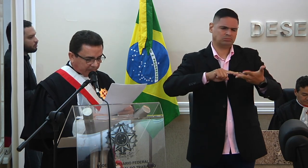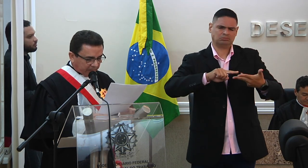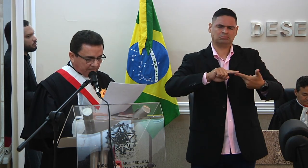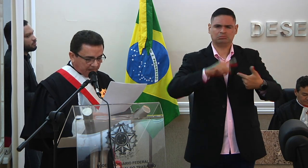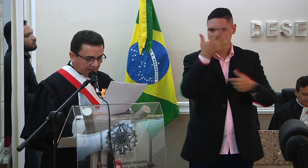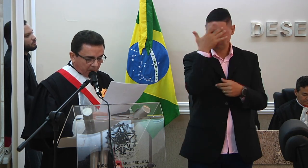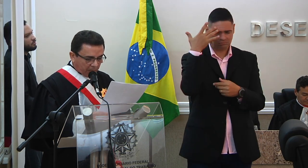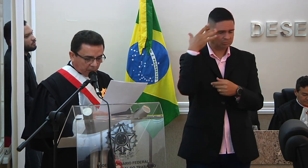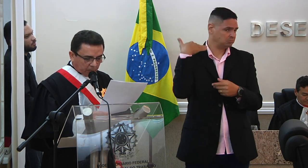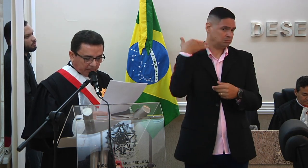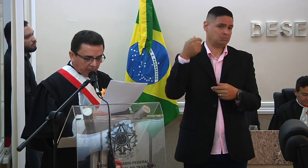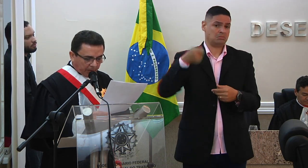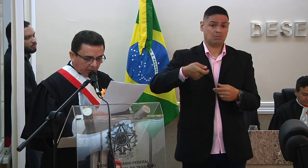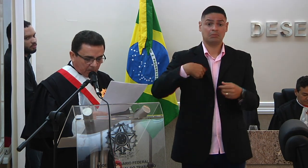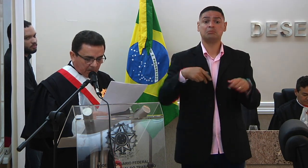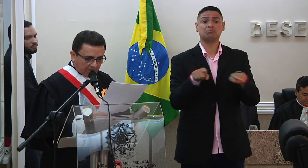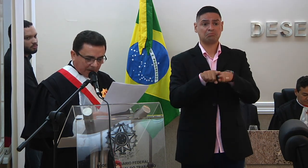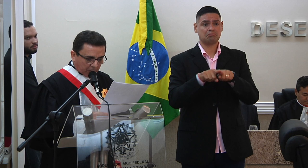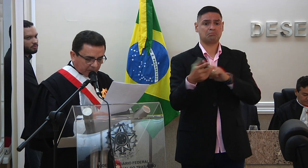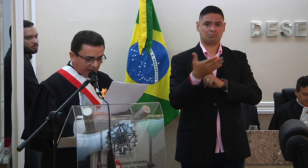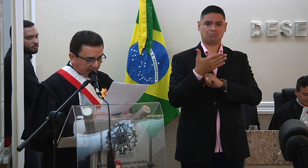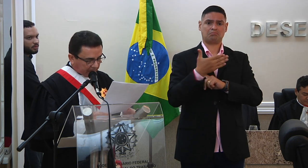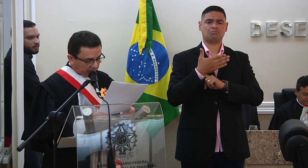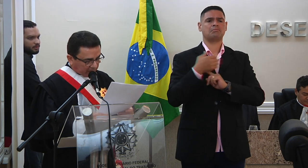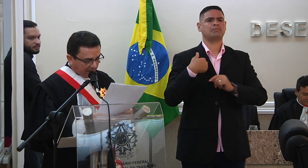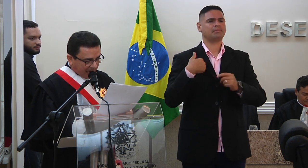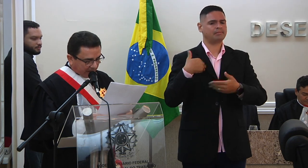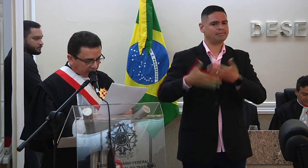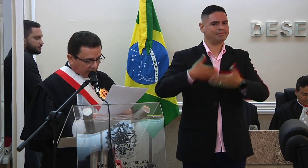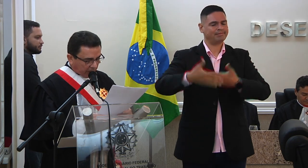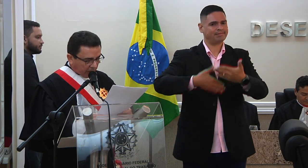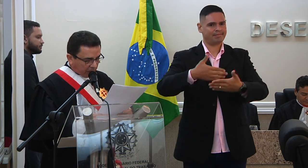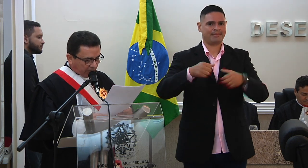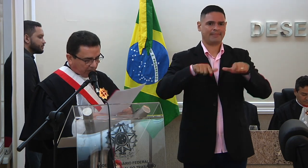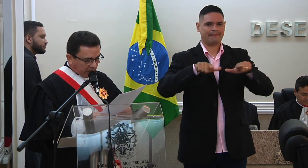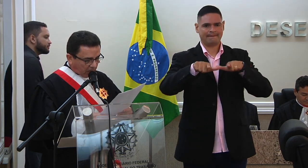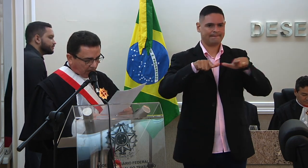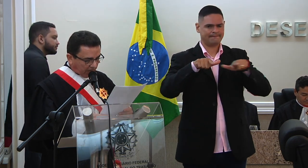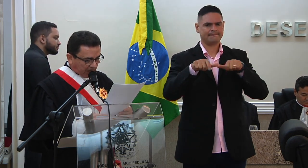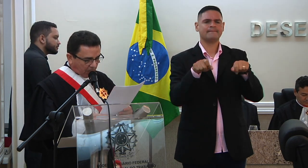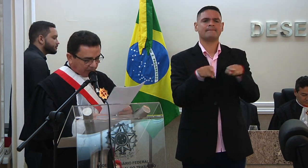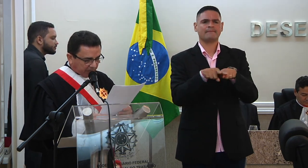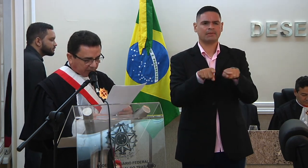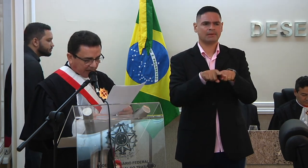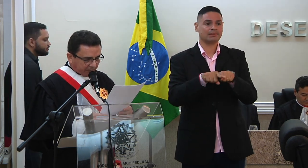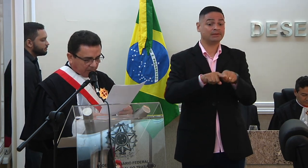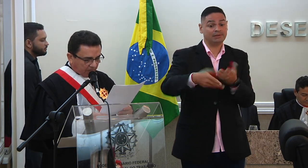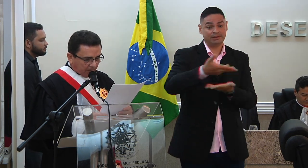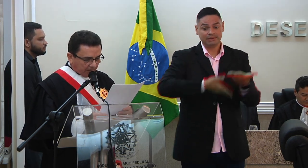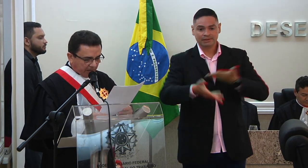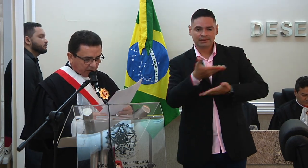magistradas que muito contribuíram para o bondamento dos trabalhos e dividiram comigo a administração de